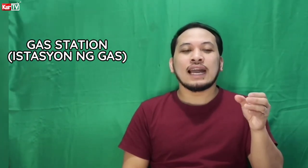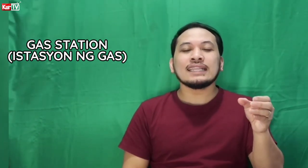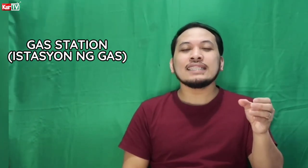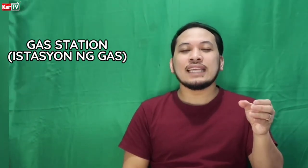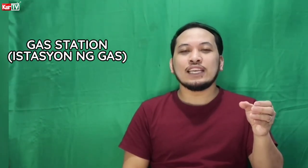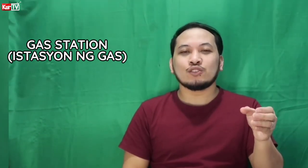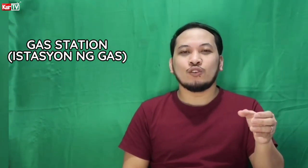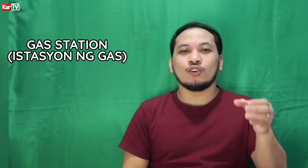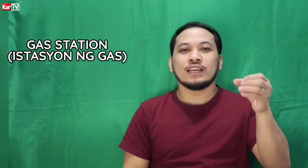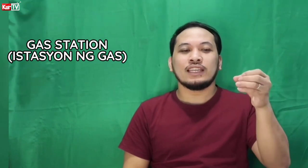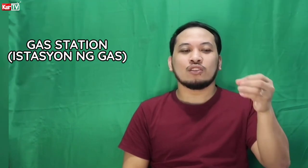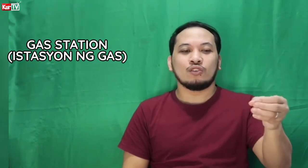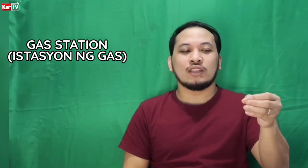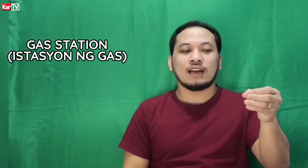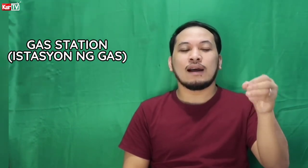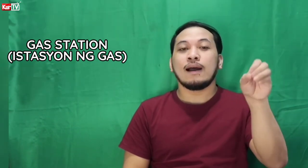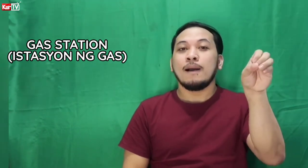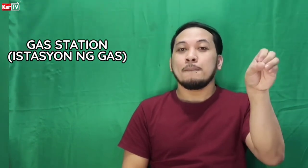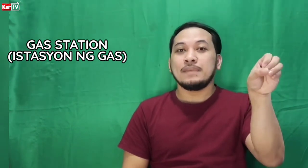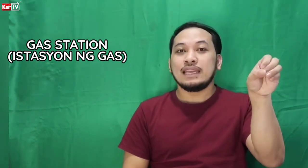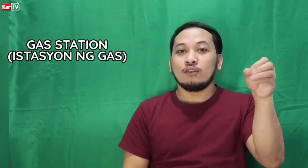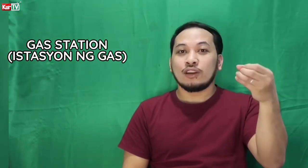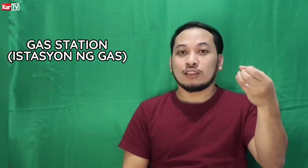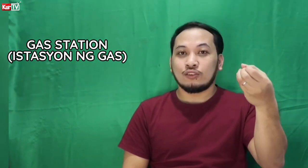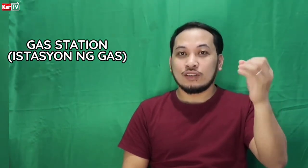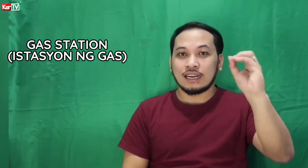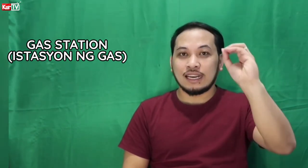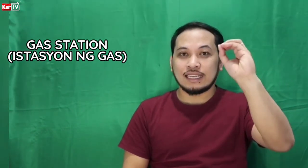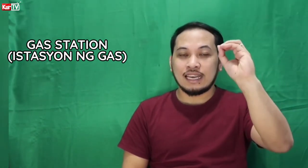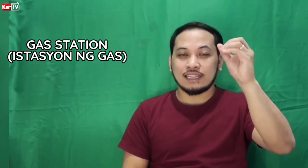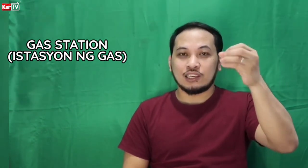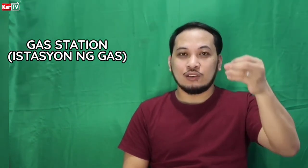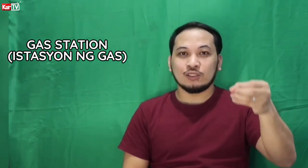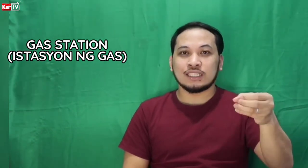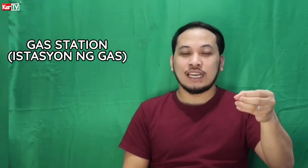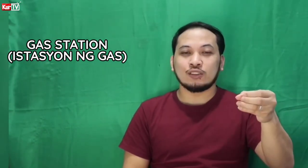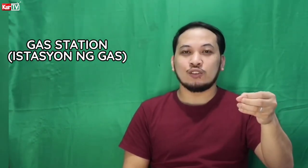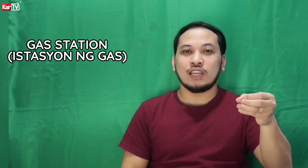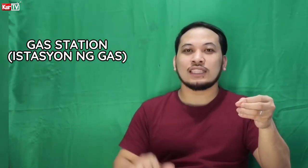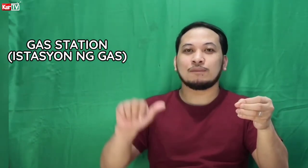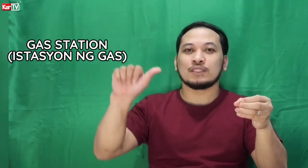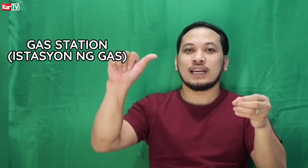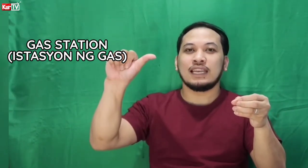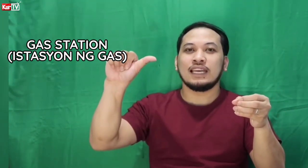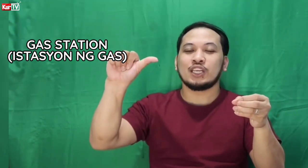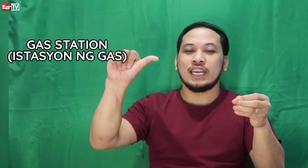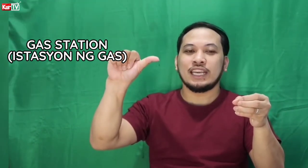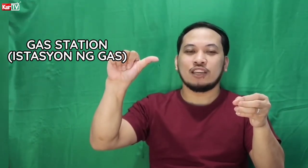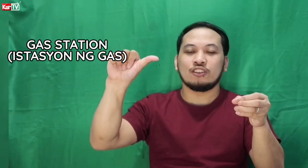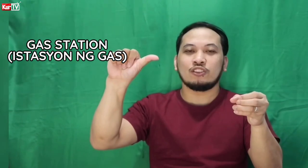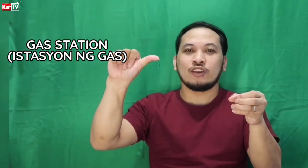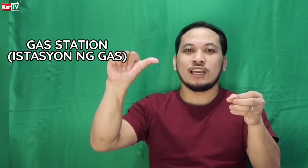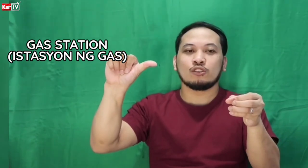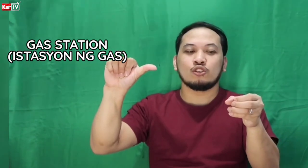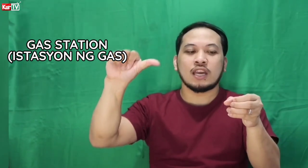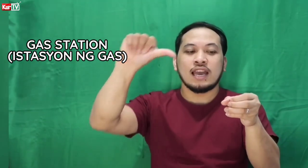gas station, ganito. Naka bilok ito. Naka ganyan. Letter O. Tapos iganito nyo lang. Tapos naka letter A kayo dito. Iganito nyo siya.